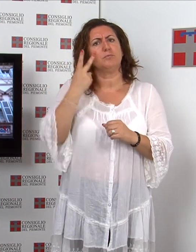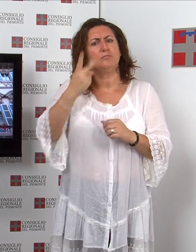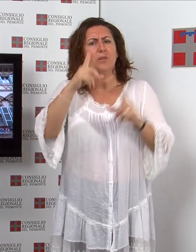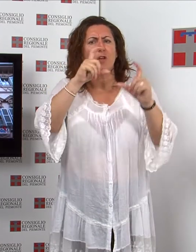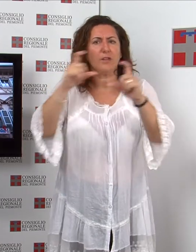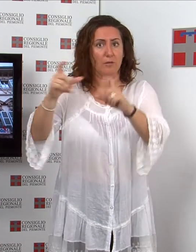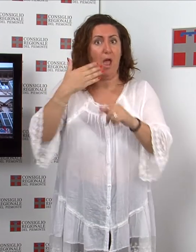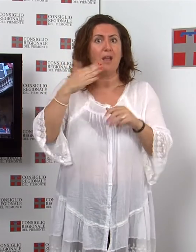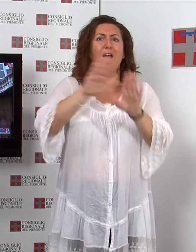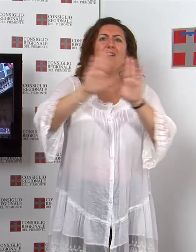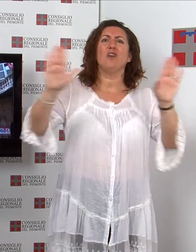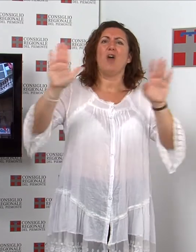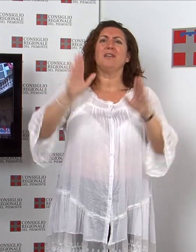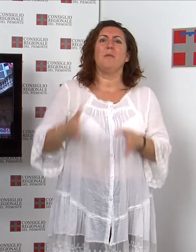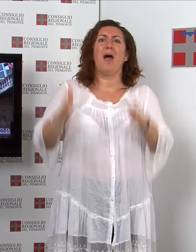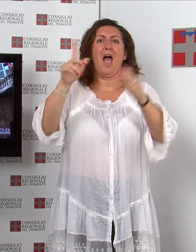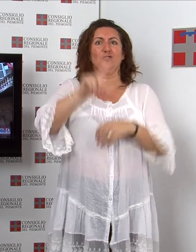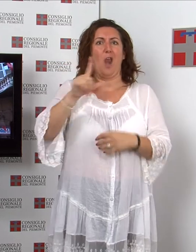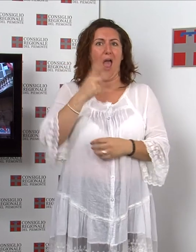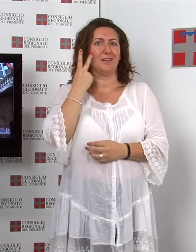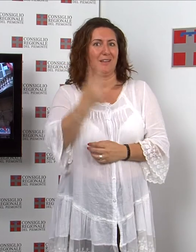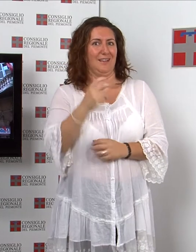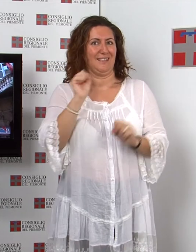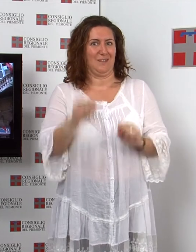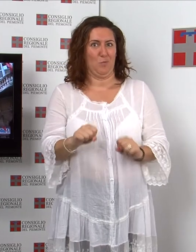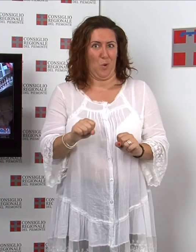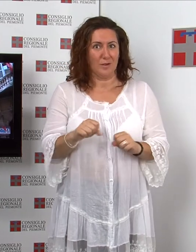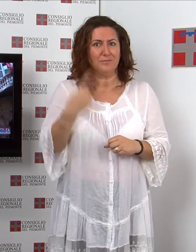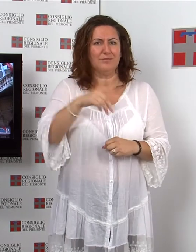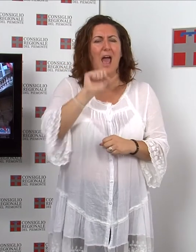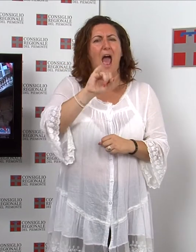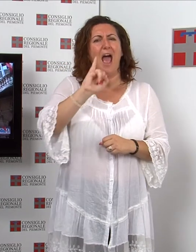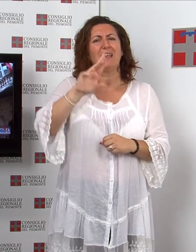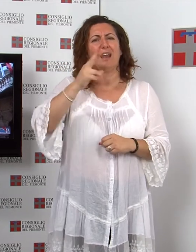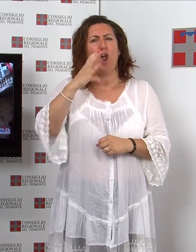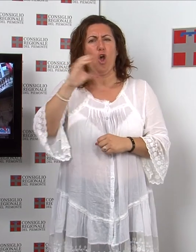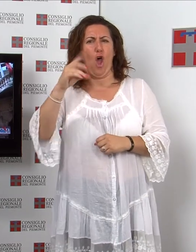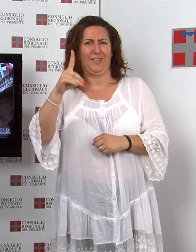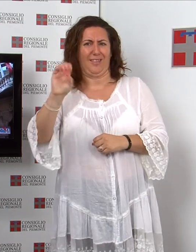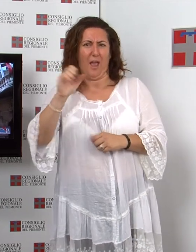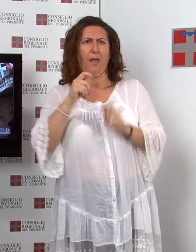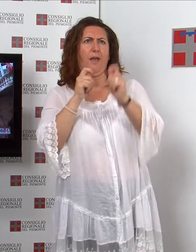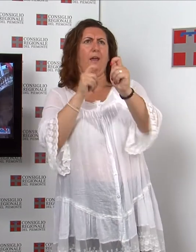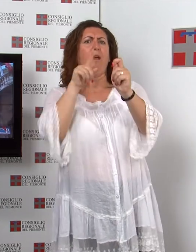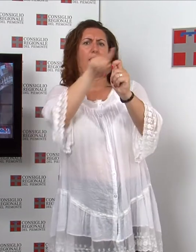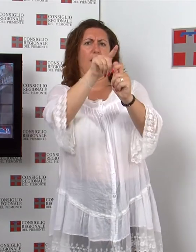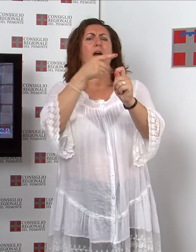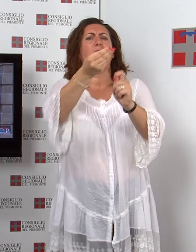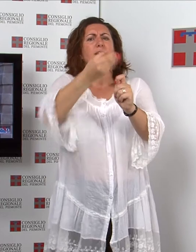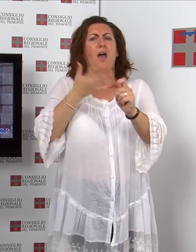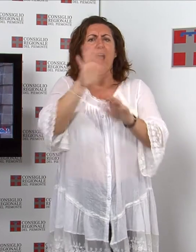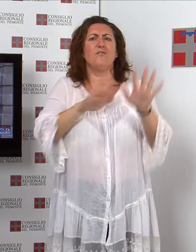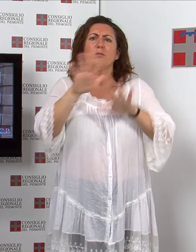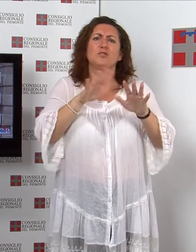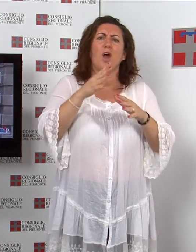sede del Consiglio regionale, è riconoscibile Inquadrandola con AirCode fornisce ai cittadini una serie di contenuti multimediali interattivi